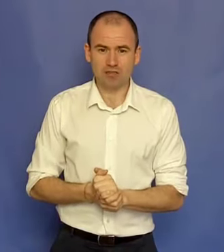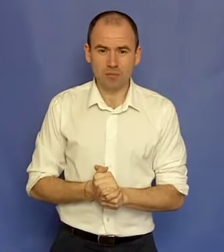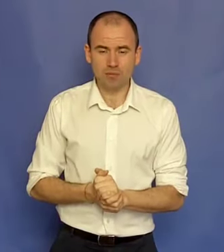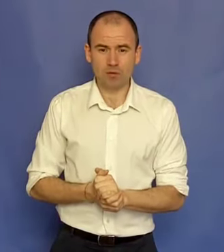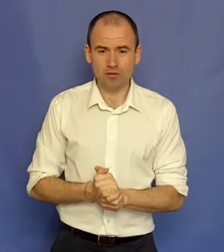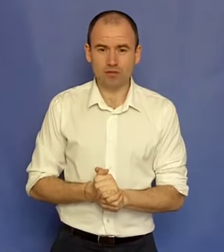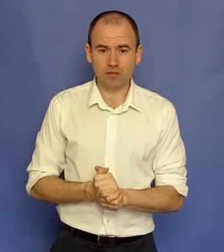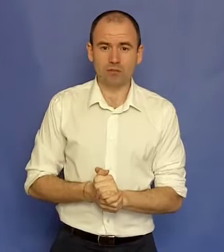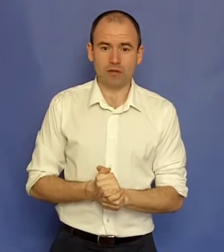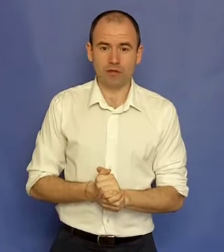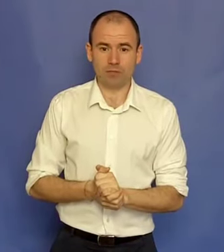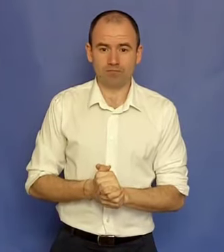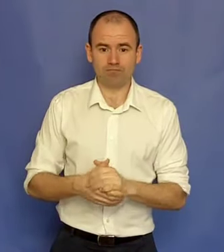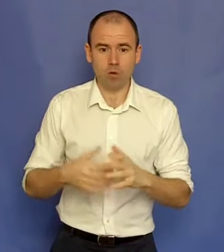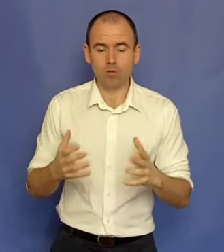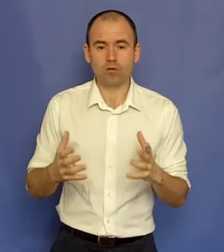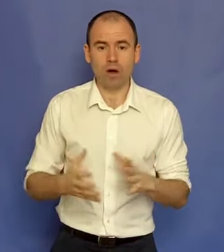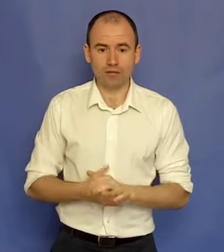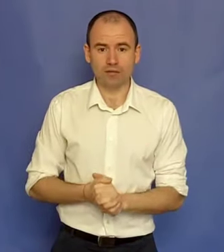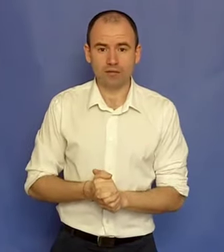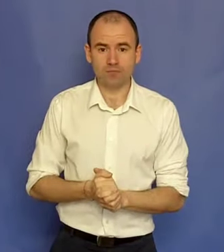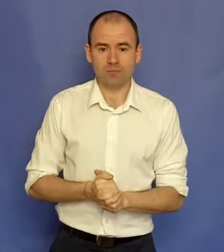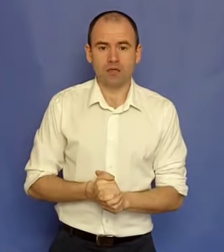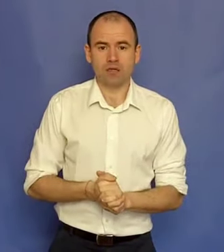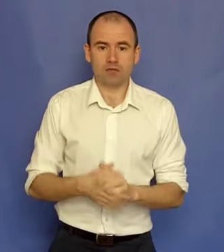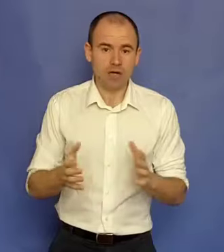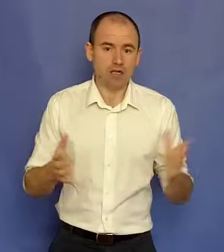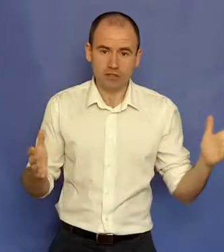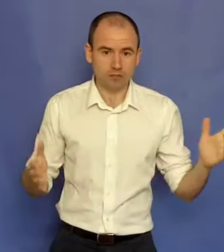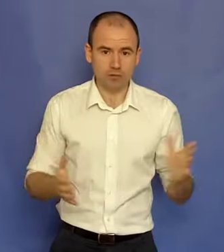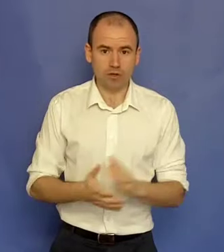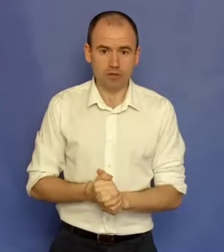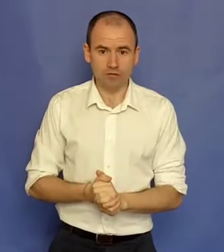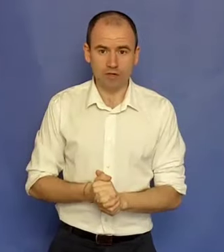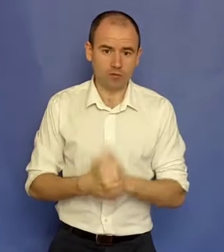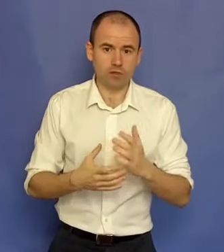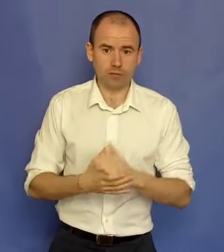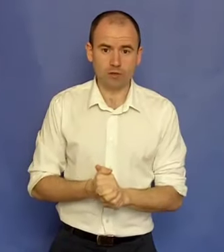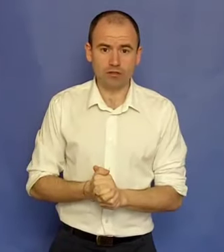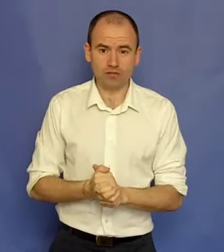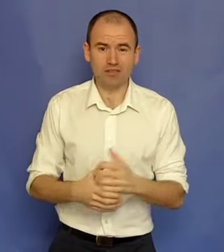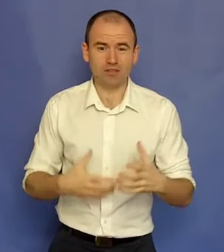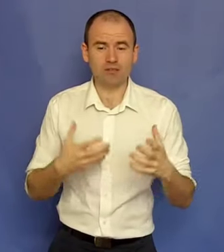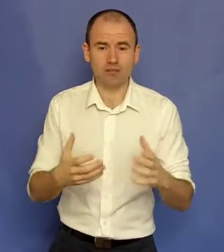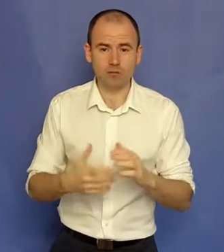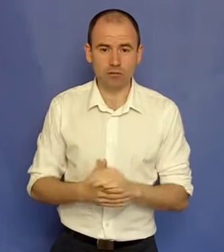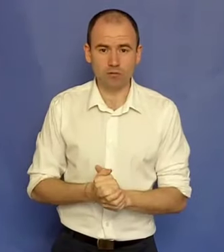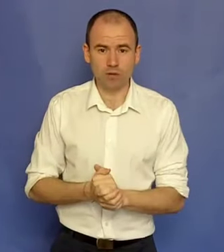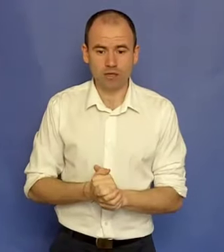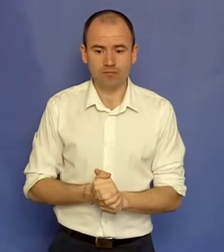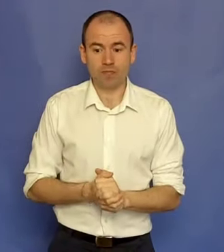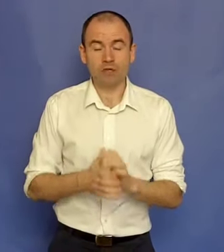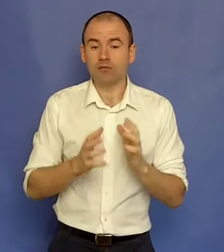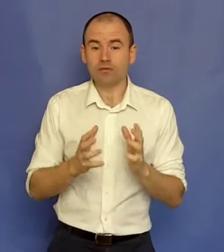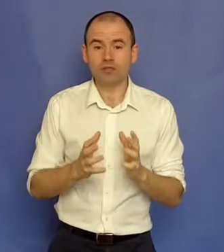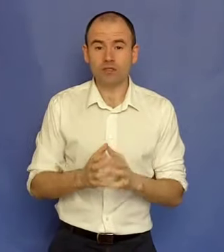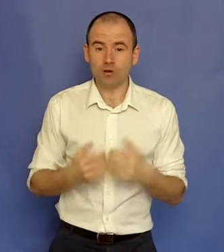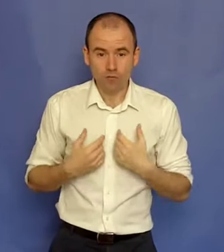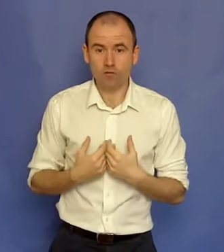este cea mai prostă decizie pe care o poți lua astăzi, să fii angajat pentru altcineva, să lucrezi pentru altcineva, să-ți vinzi timpul pentru bani, vreau să înțelegi că am făcut